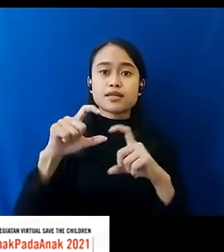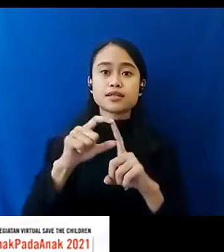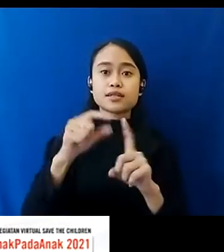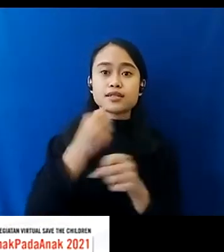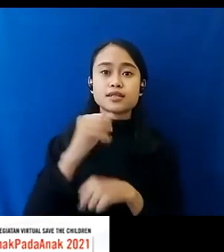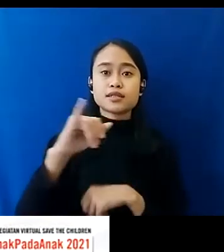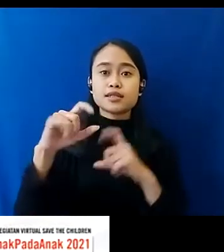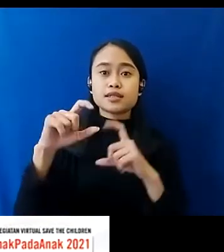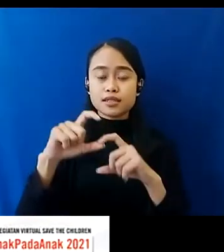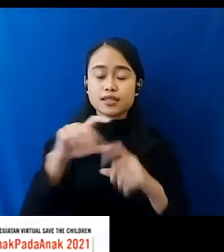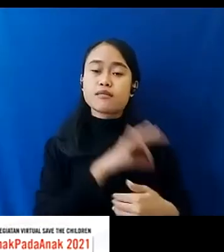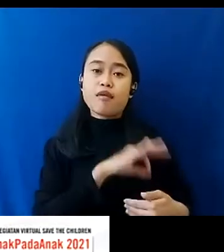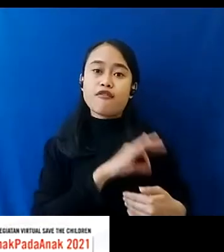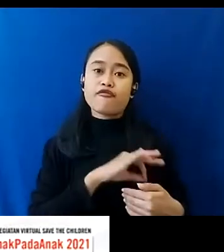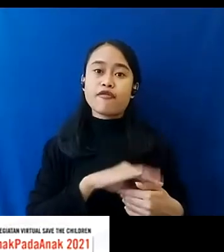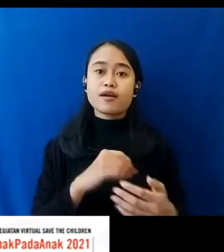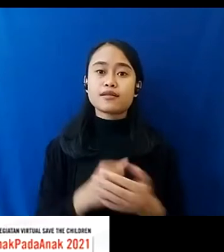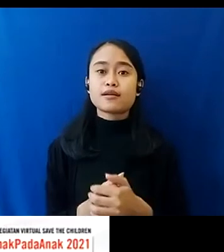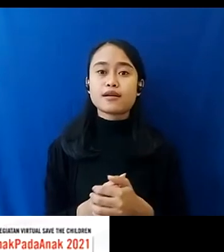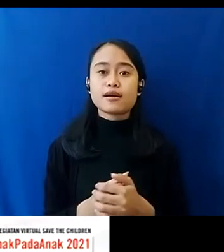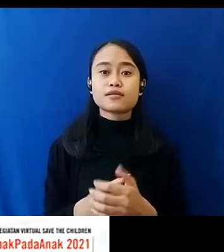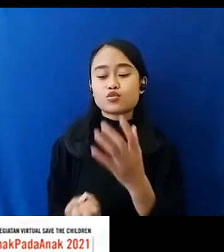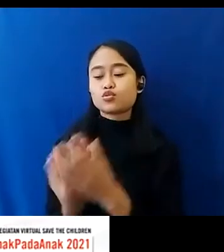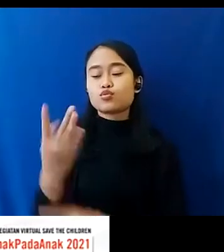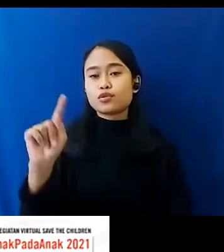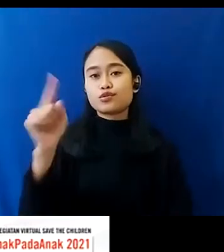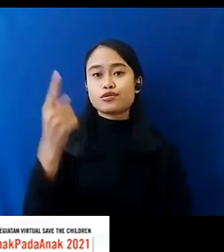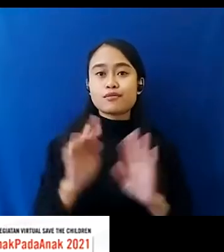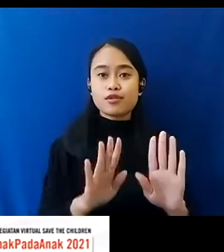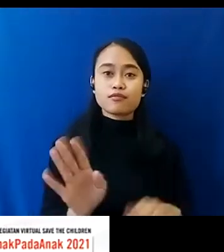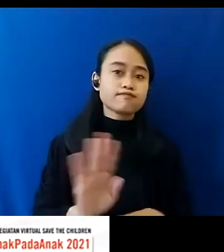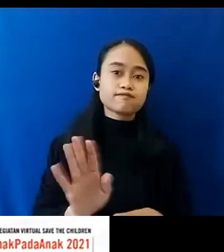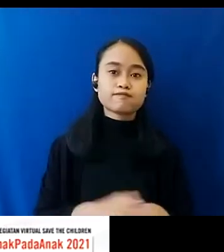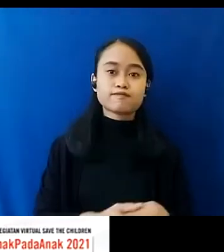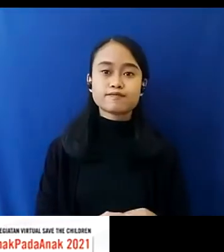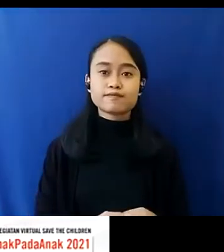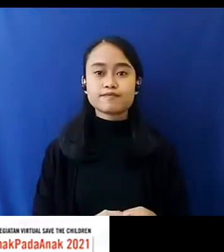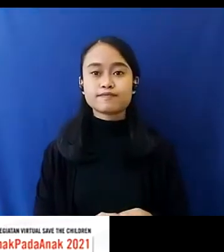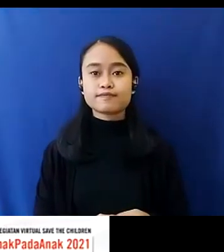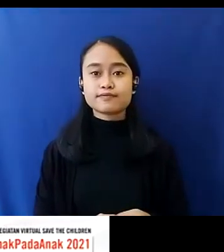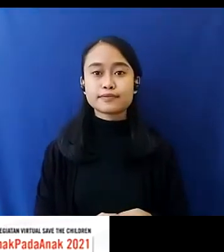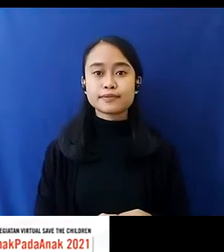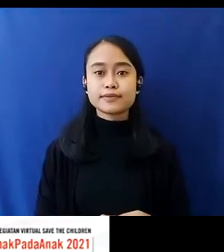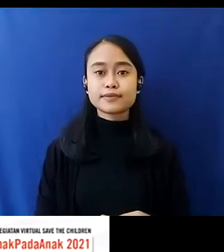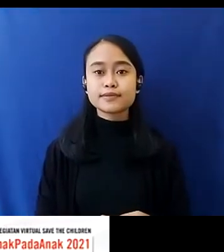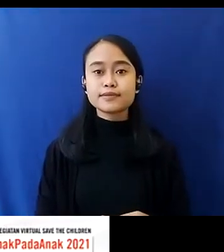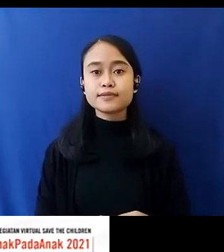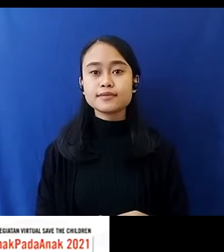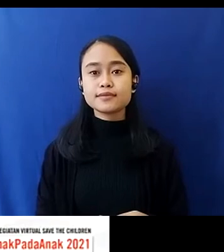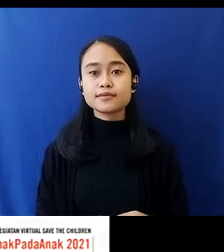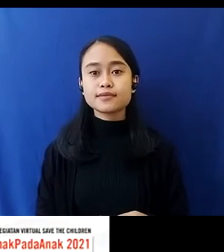Memanfaatkan Saluran Atau Sumber-sumber Pendanaan Yang Saya Sebut Tradisional Atau Konvensional Tadi Tentunya